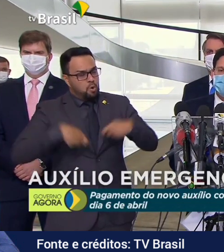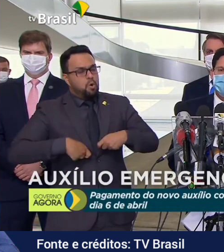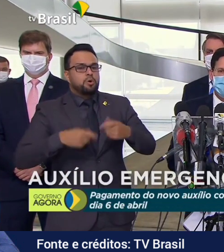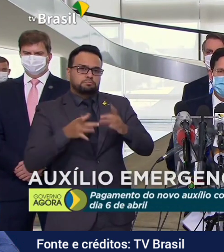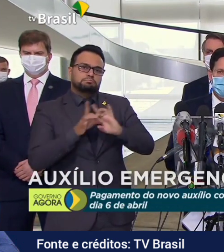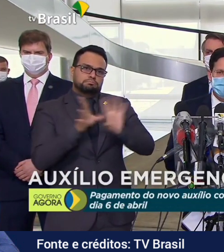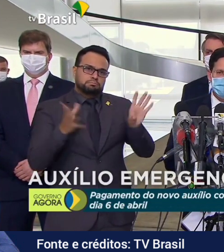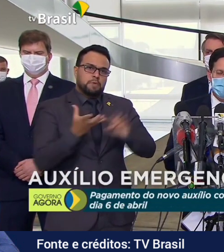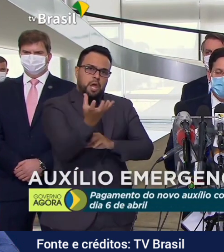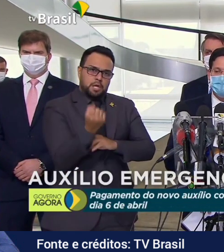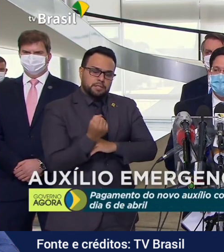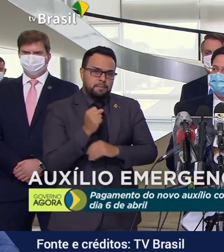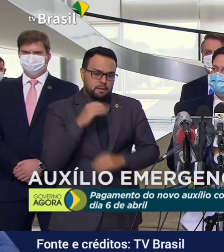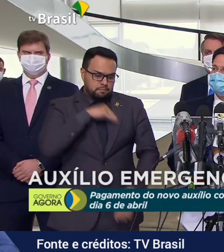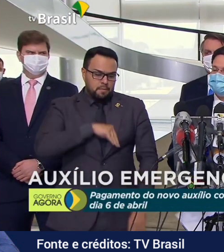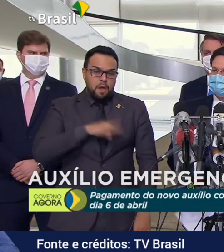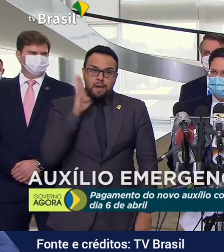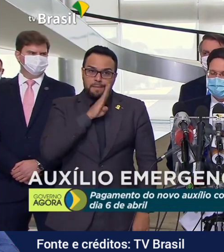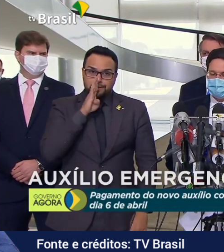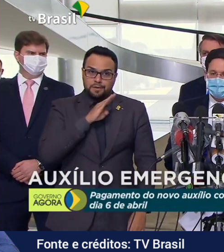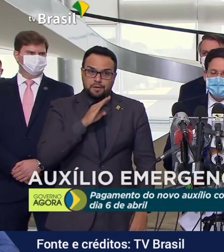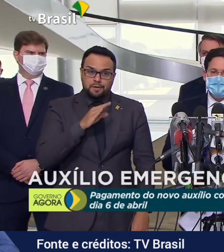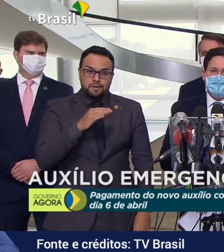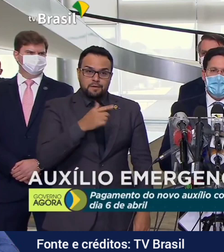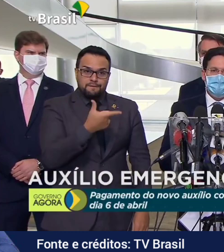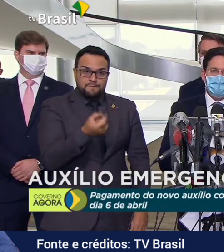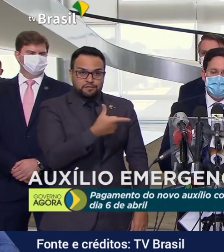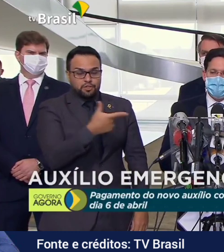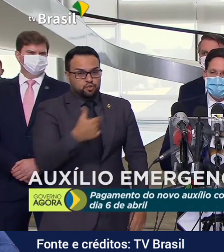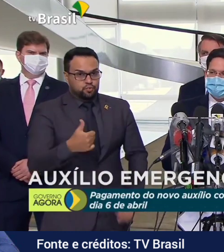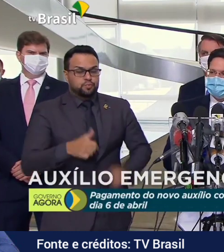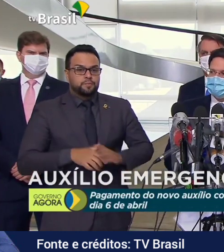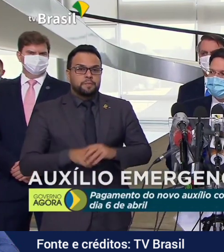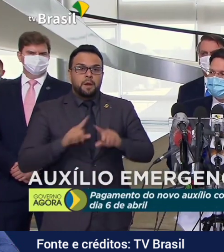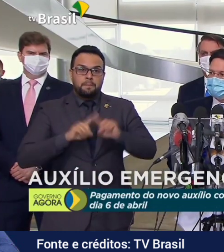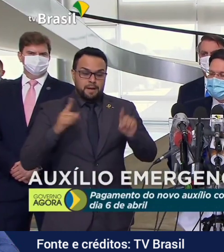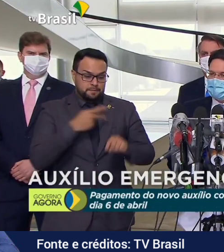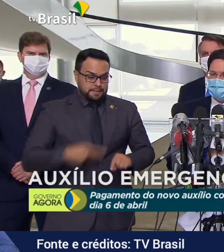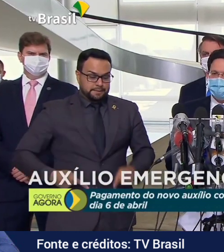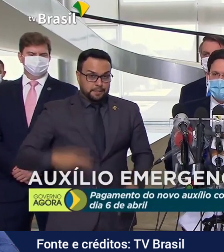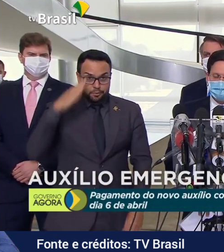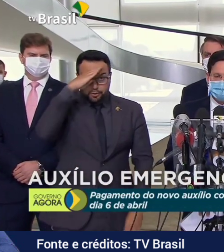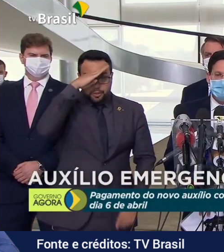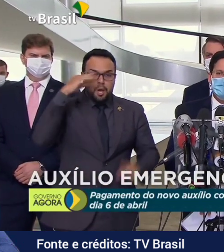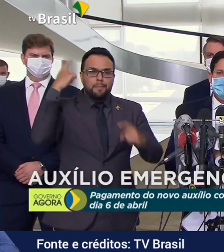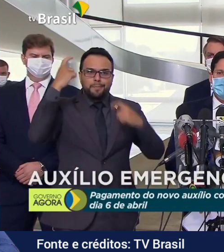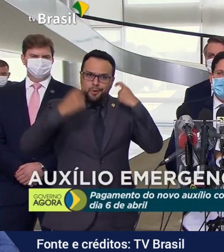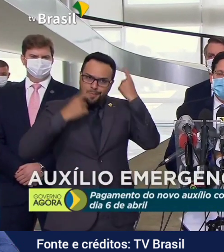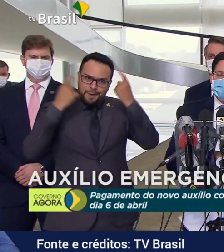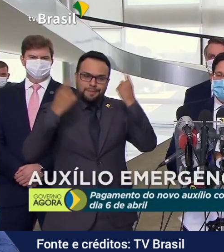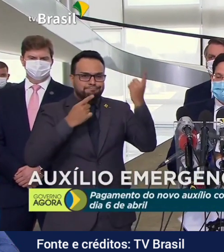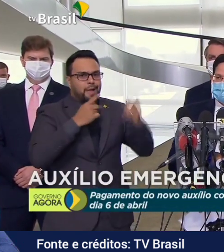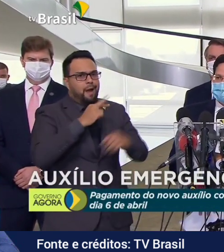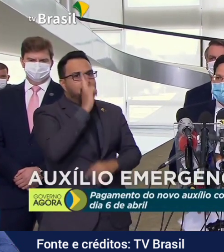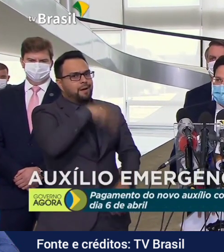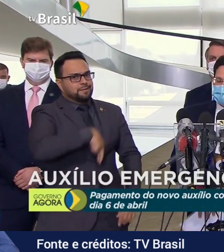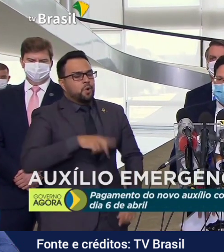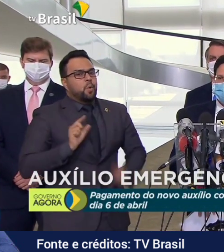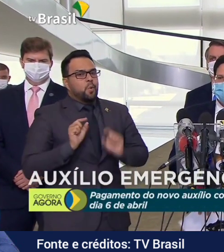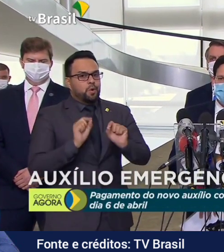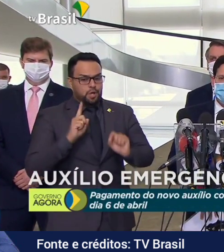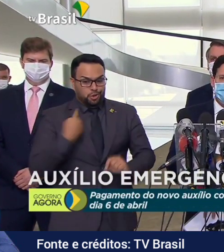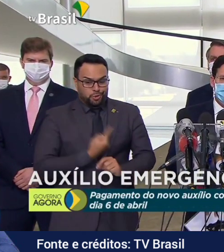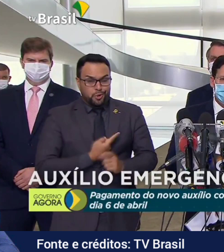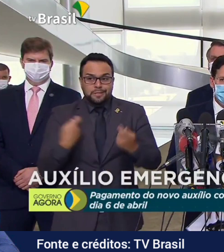benefício do auxílio emergencial no ano de 2021. A preocupação do presidente Bolsonaro é válida. Nós precisamos,